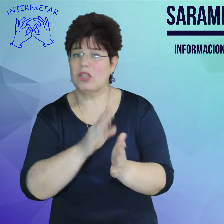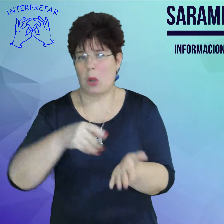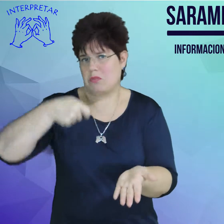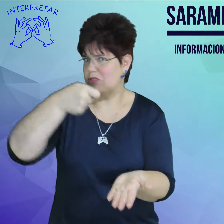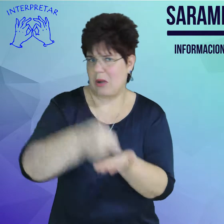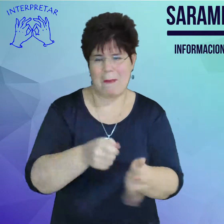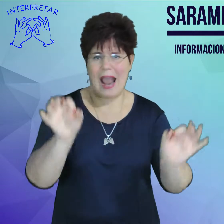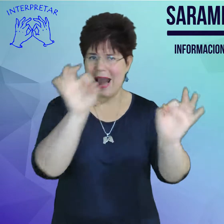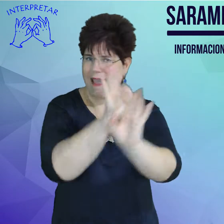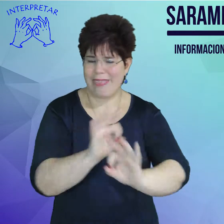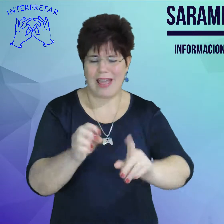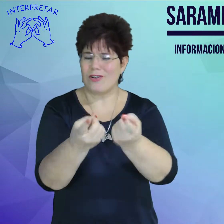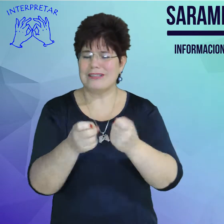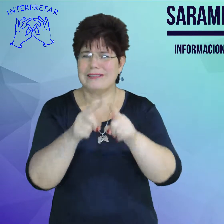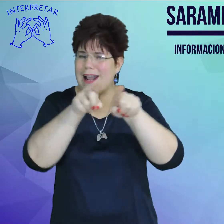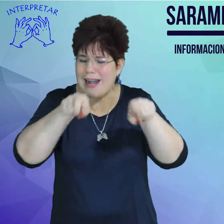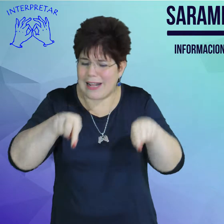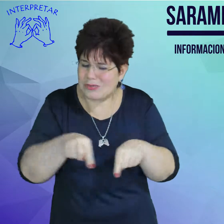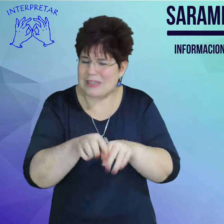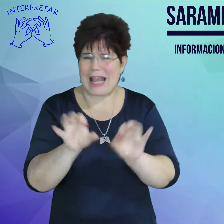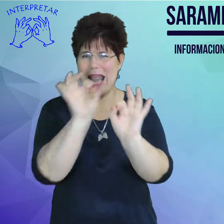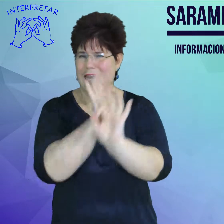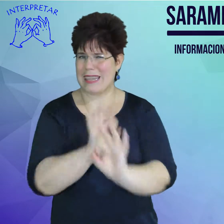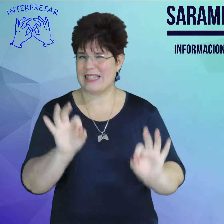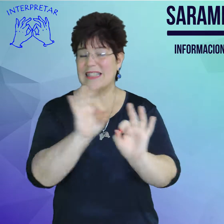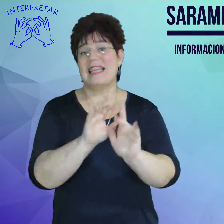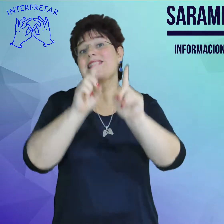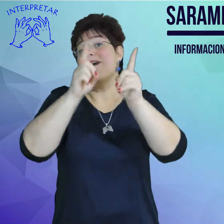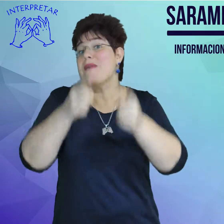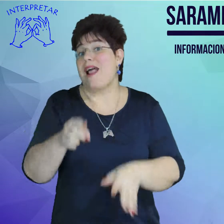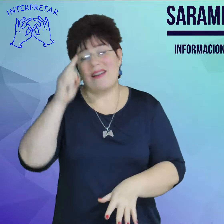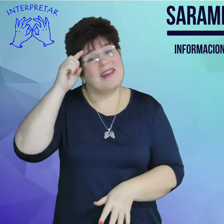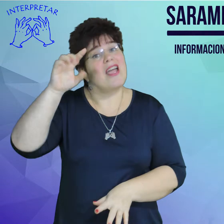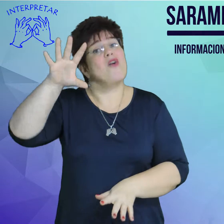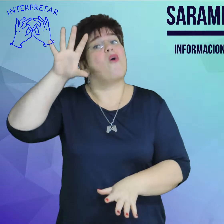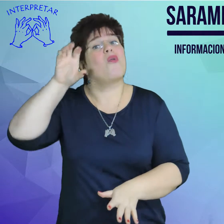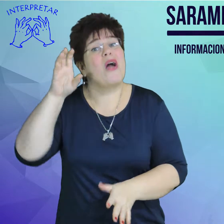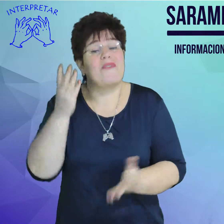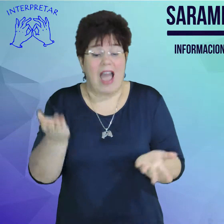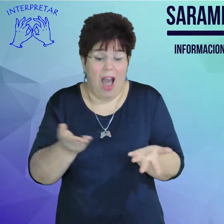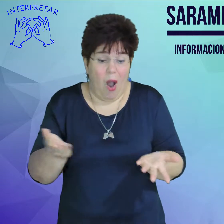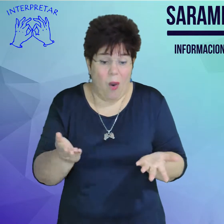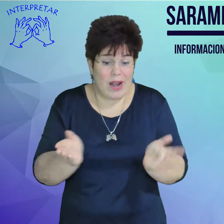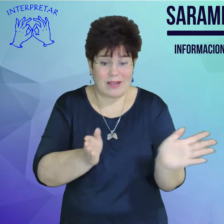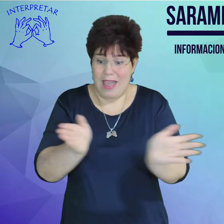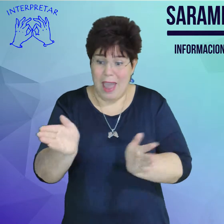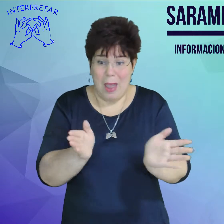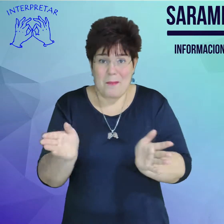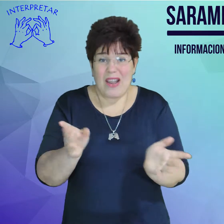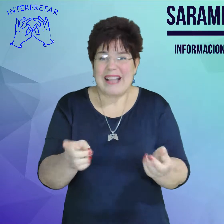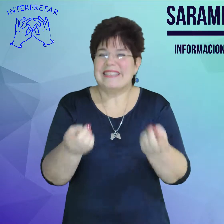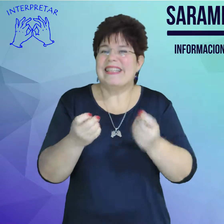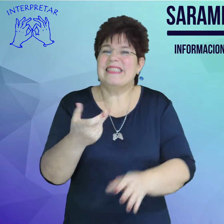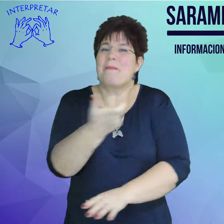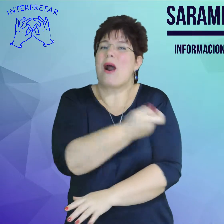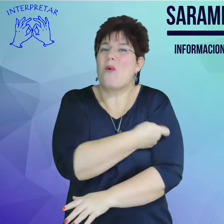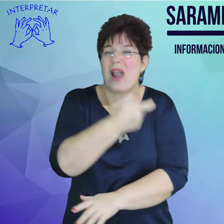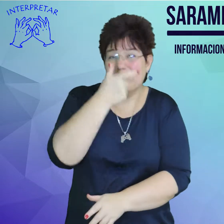bueno, recordar que estando también en campaña de vacunación contra la gripe, las dos vacunas pueden administrarse juntas, no hay ninguna contraindicación